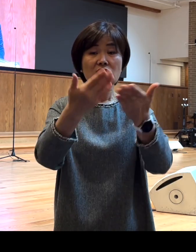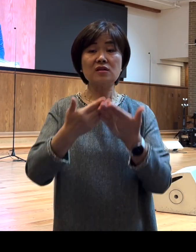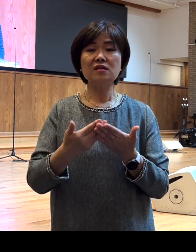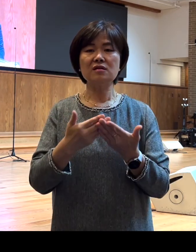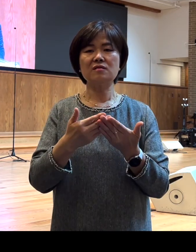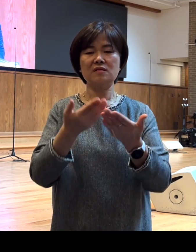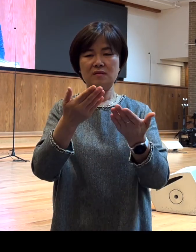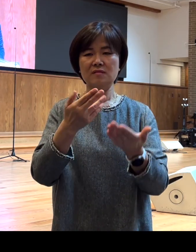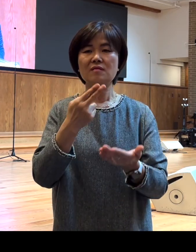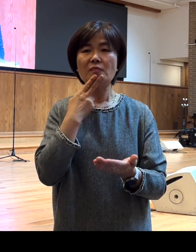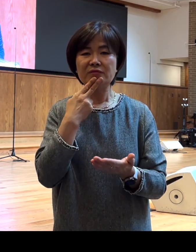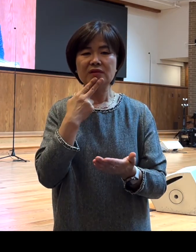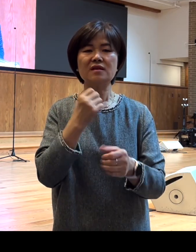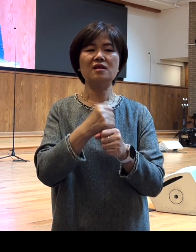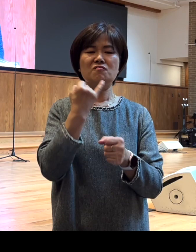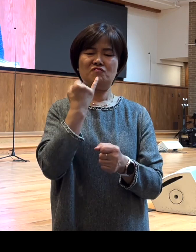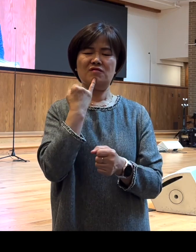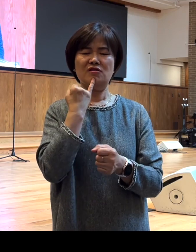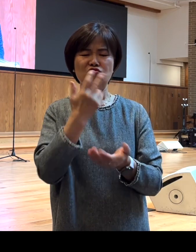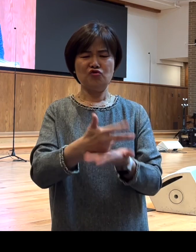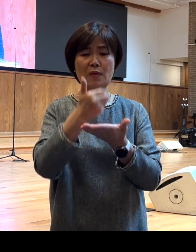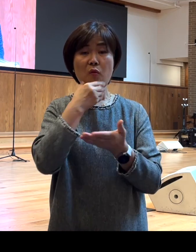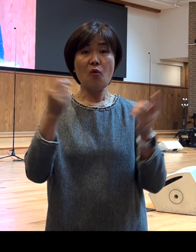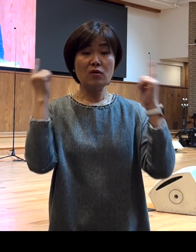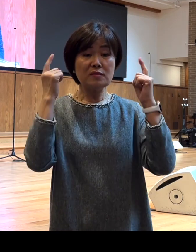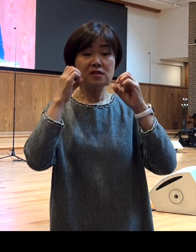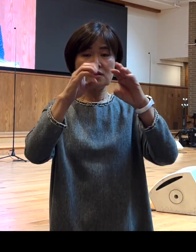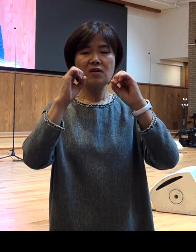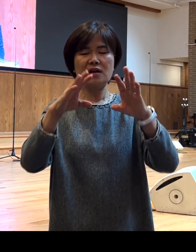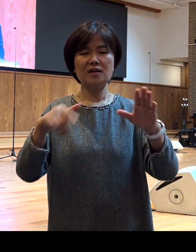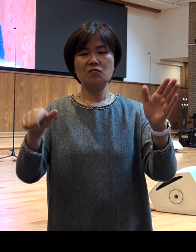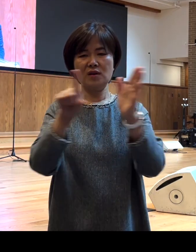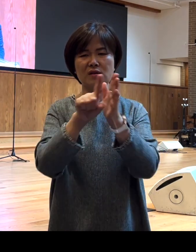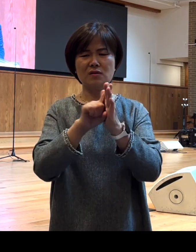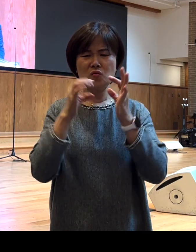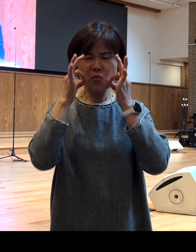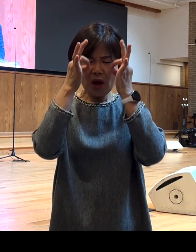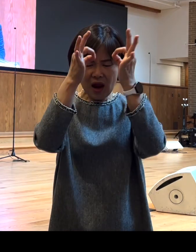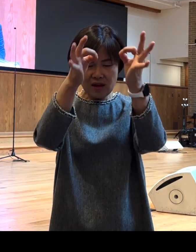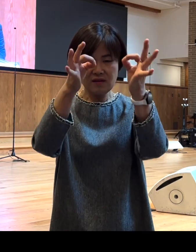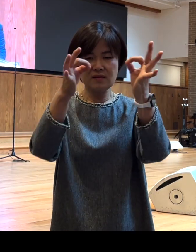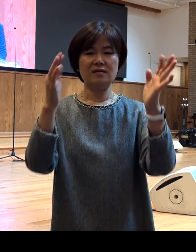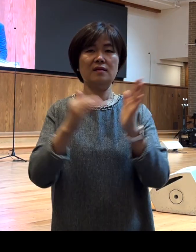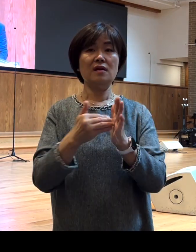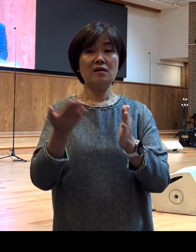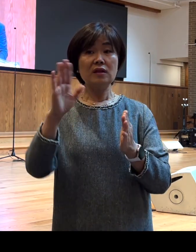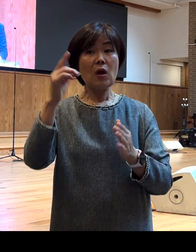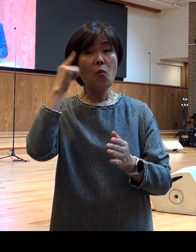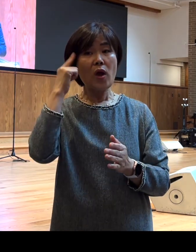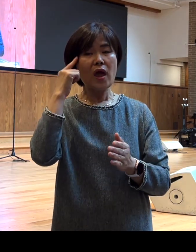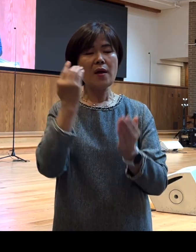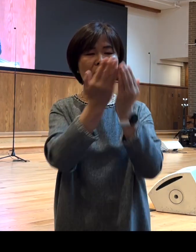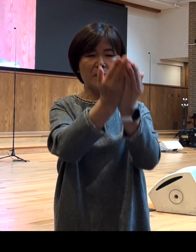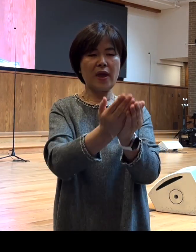복음을 증거하기 위해서 바울은 최선을 다했습니다 그럼 그런데 왜 승선을 포기하고